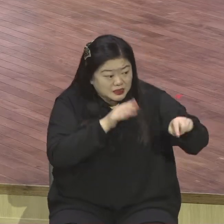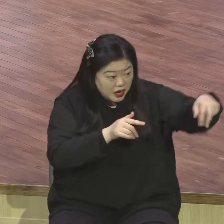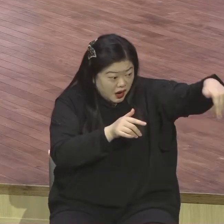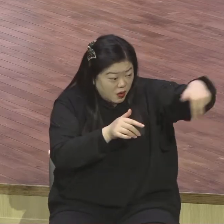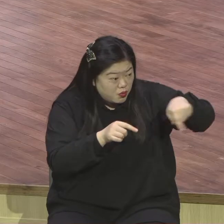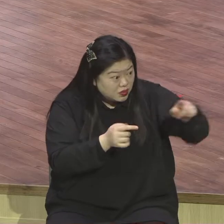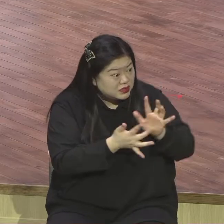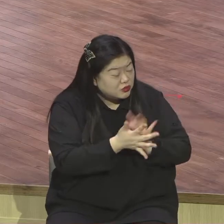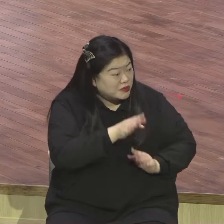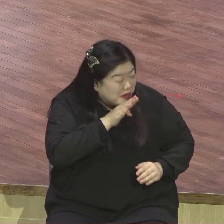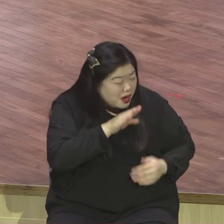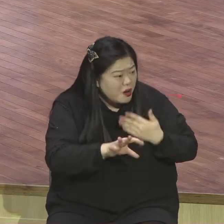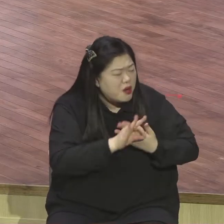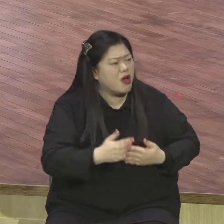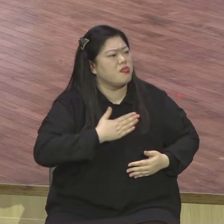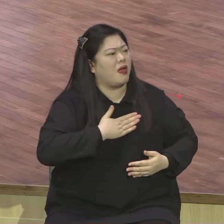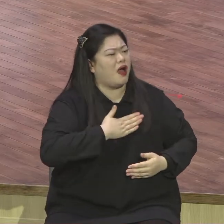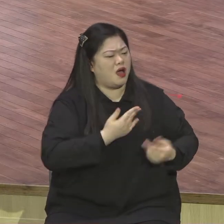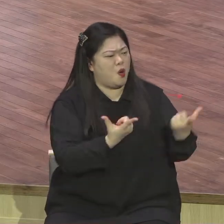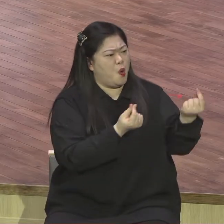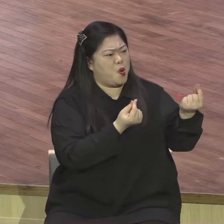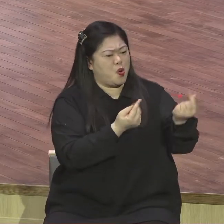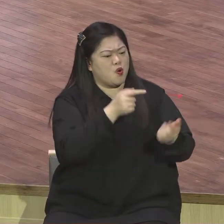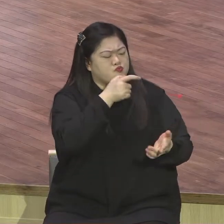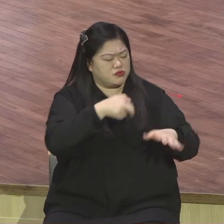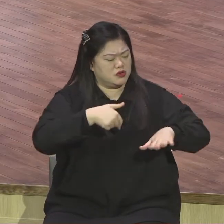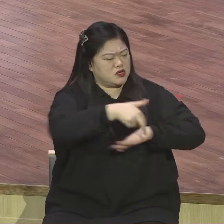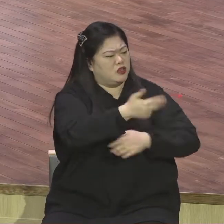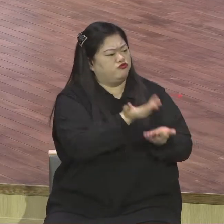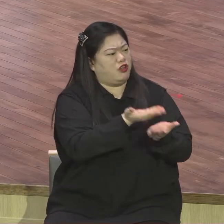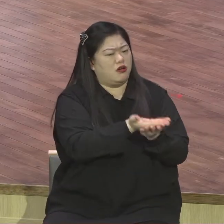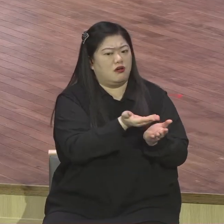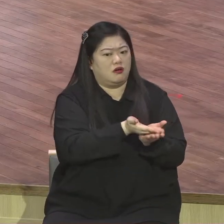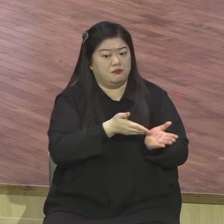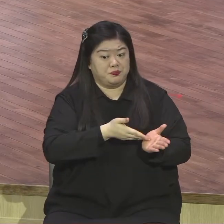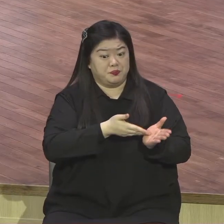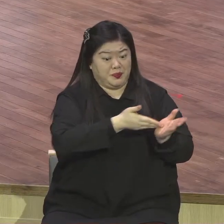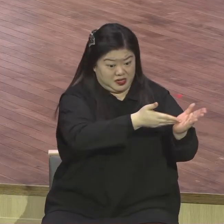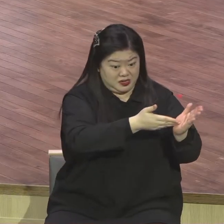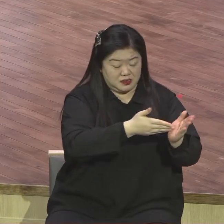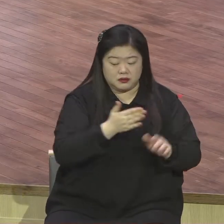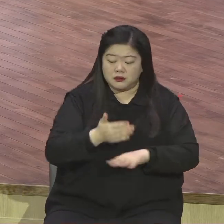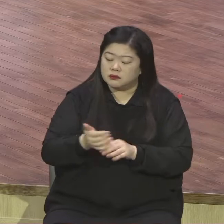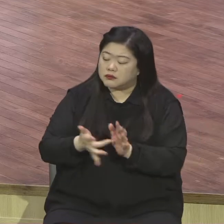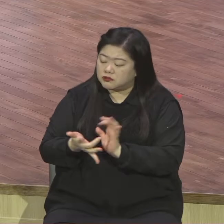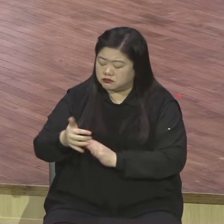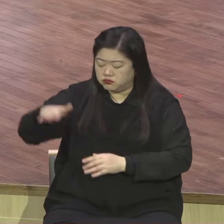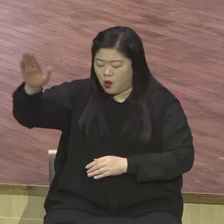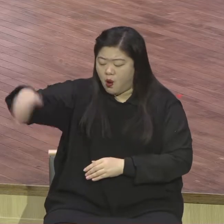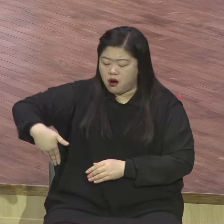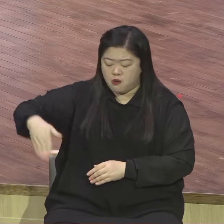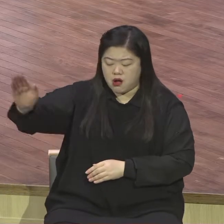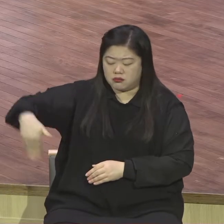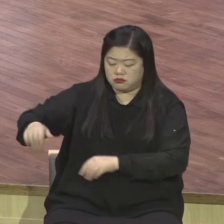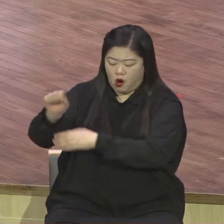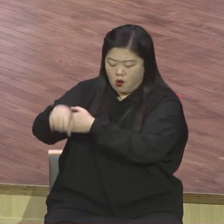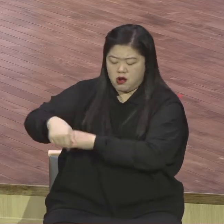오라 하시니 베드로가 배에서 내려 물 위로 걸어서 예수께로 가되 바람을 보고